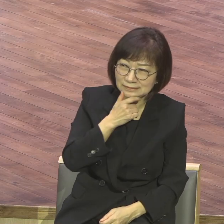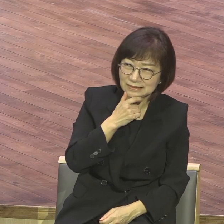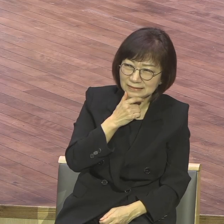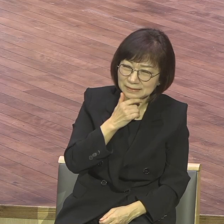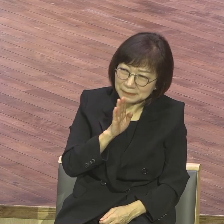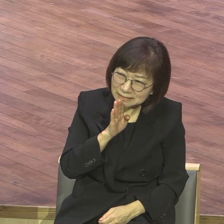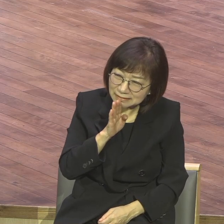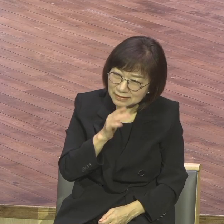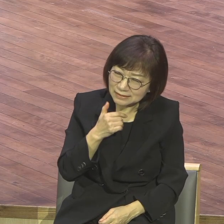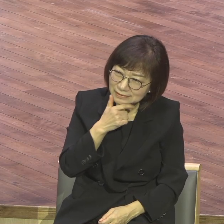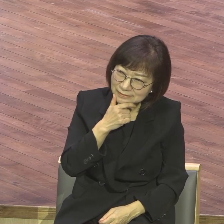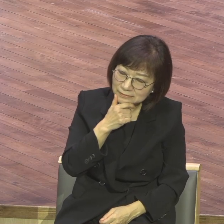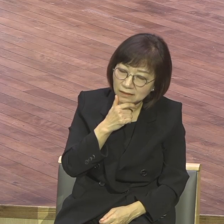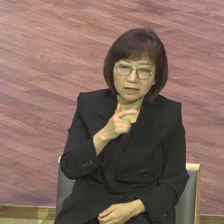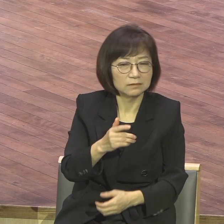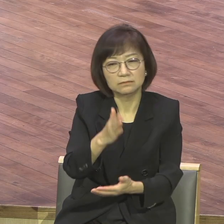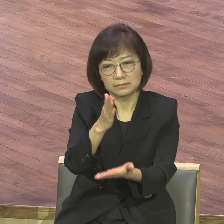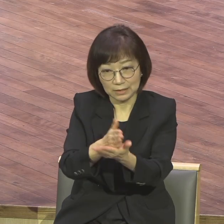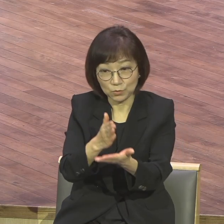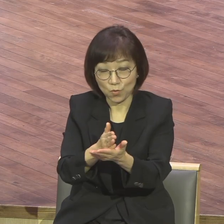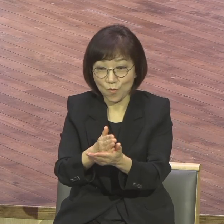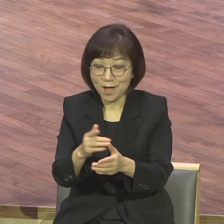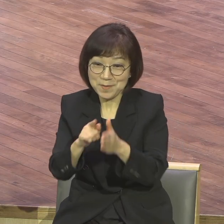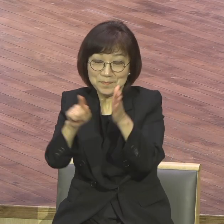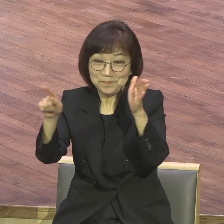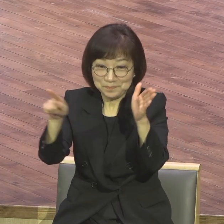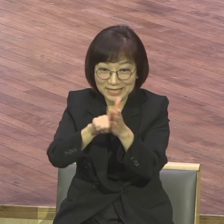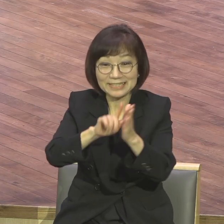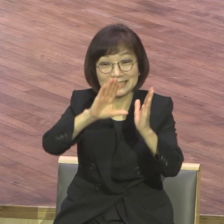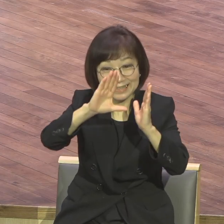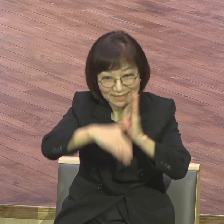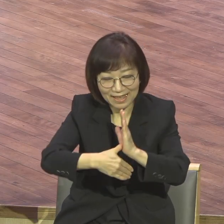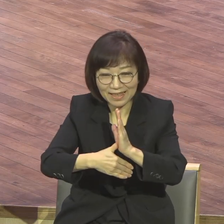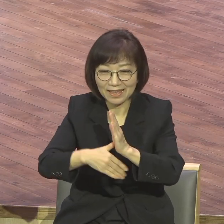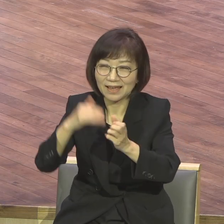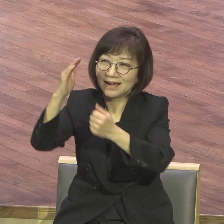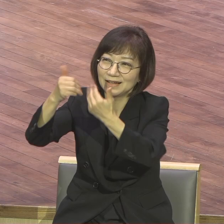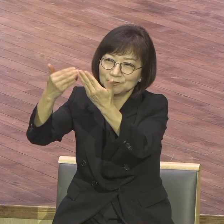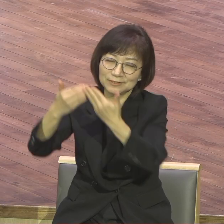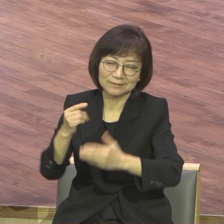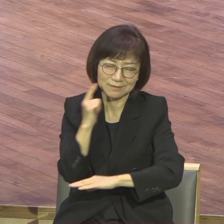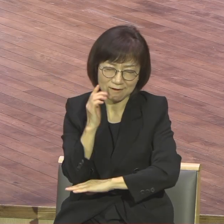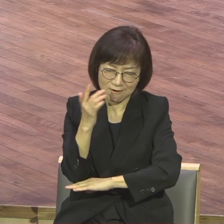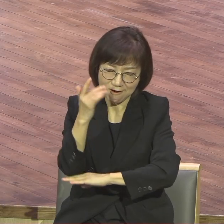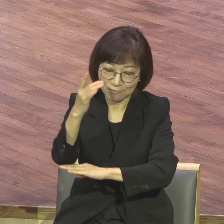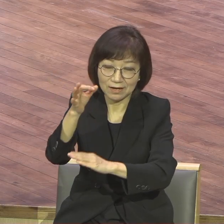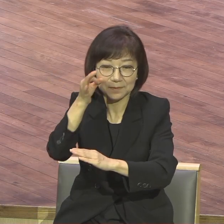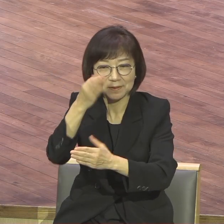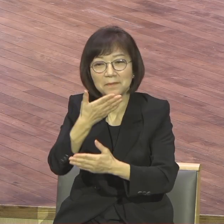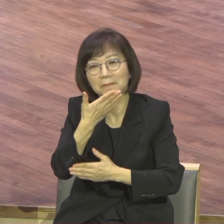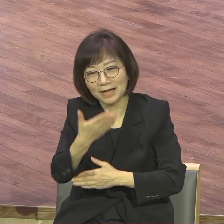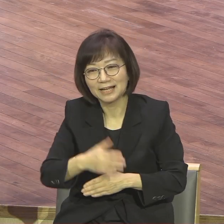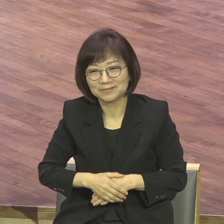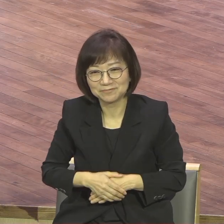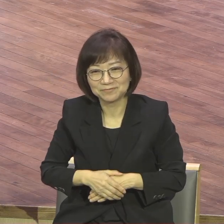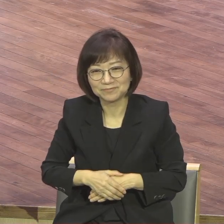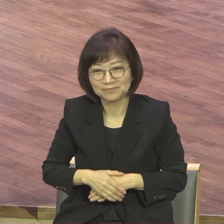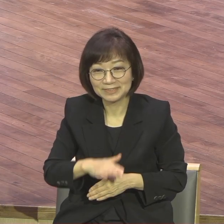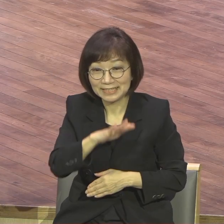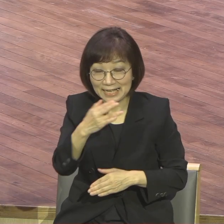겁니다. 믿으면 영광을 보리라. 이런 부활 생명 산사망을 누리게 되면